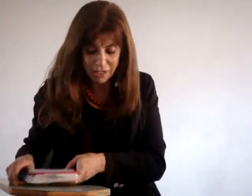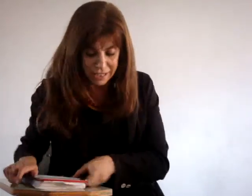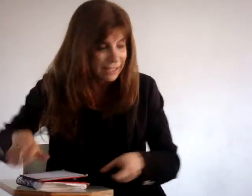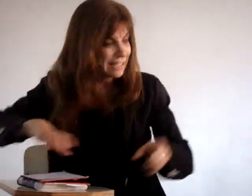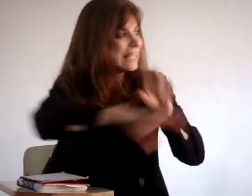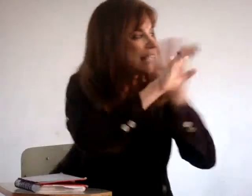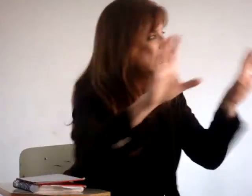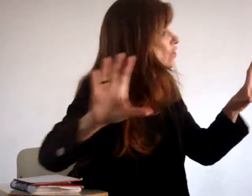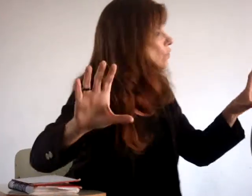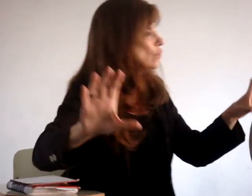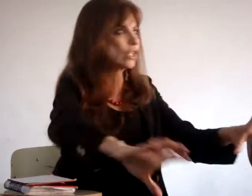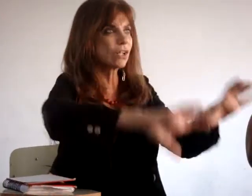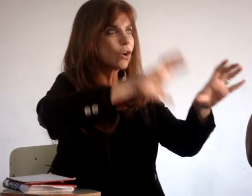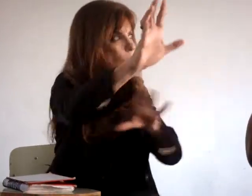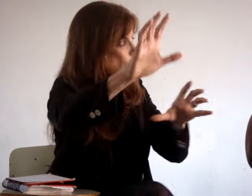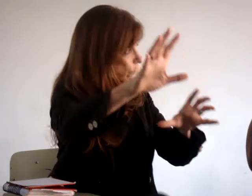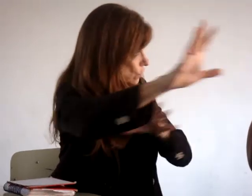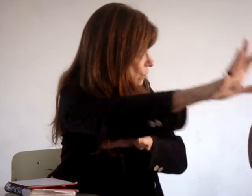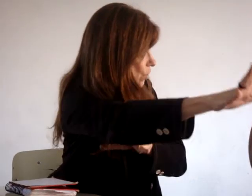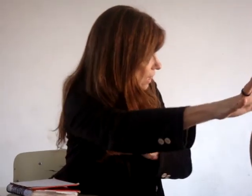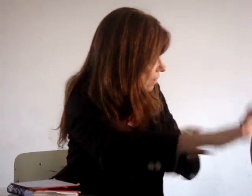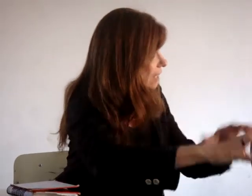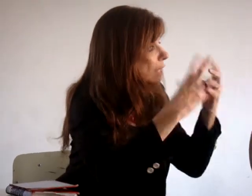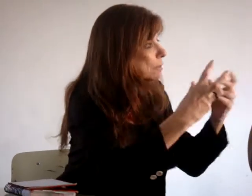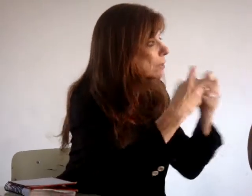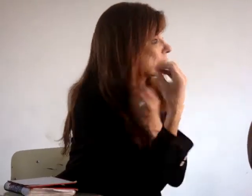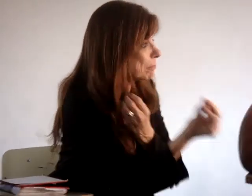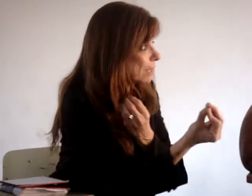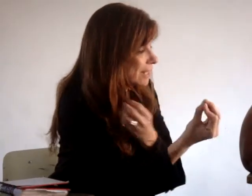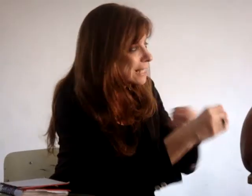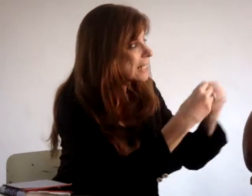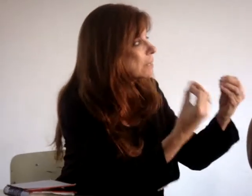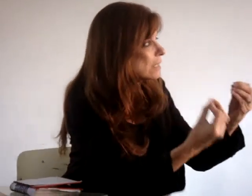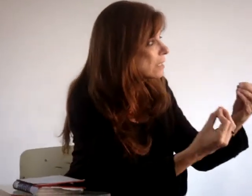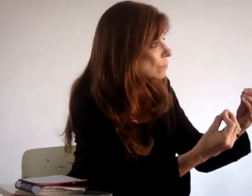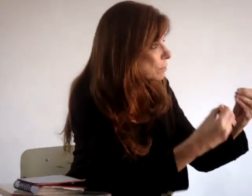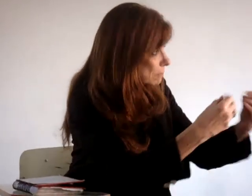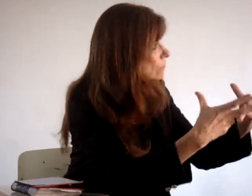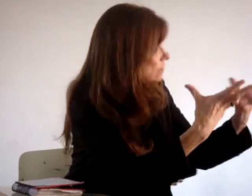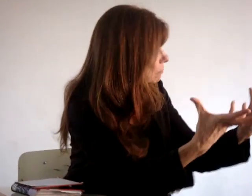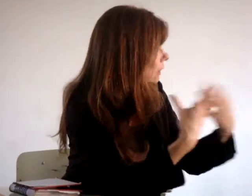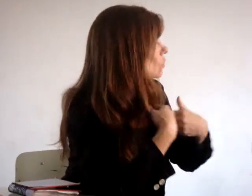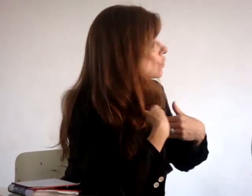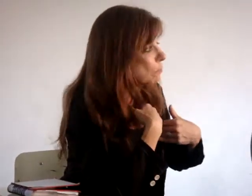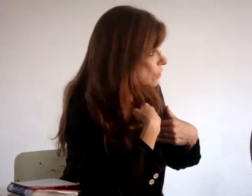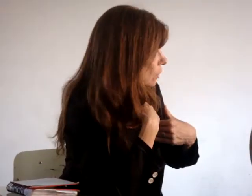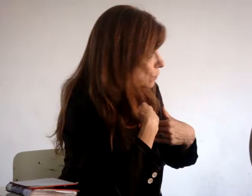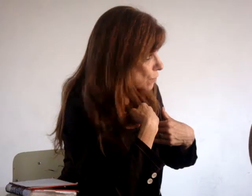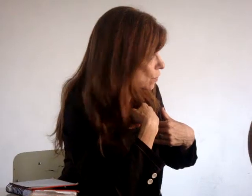Então, assim... Antes de discutir como que eu vou discutir lá, é primeiro saber se esse menino... Primeiro saber que a gente não pode reproduzir o